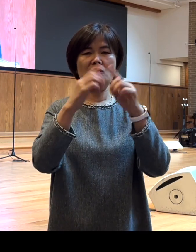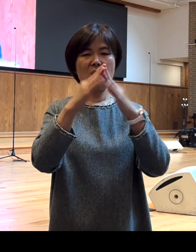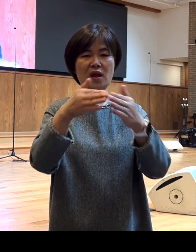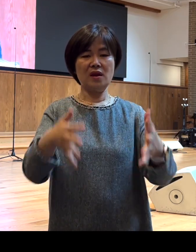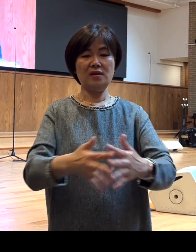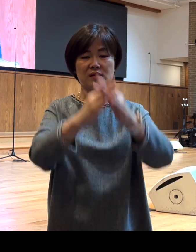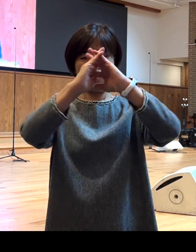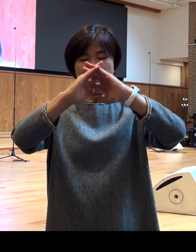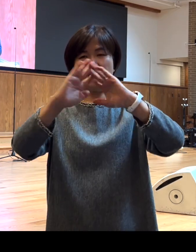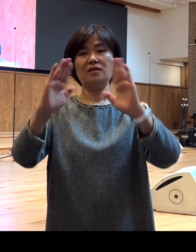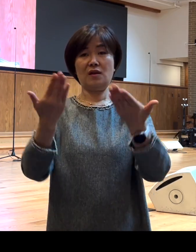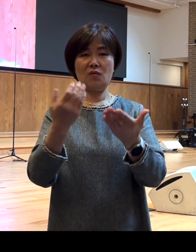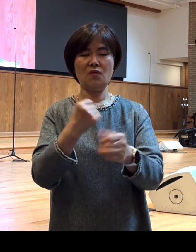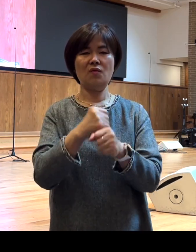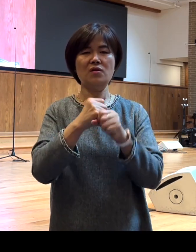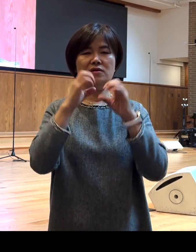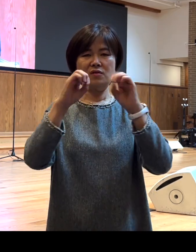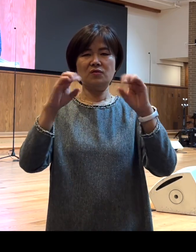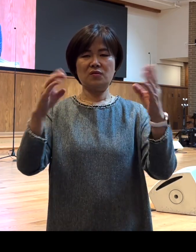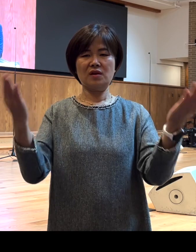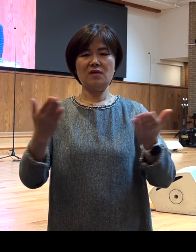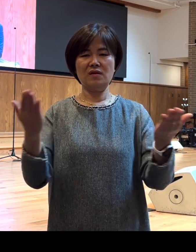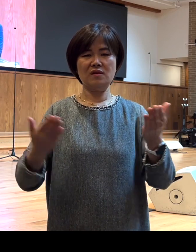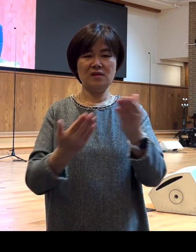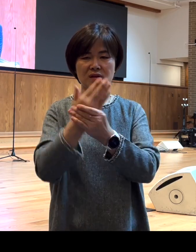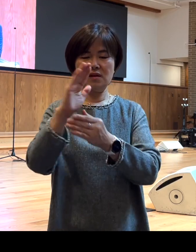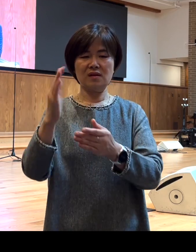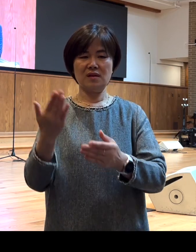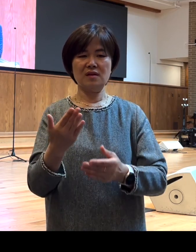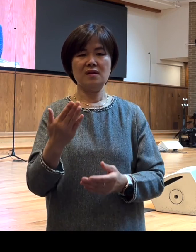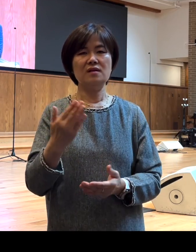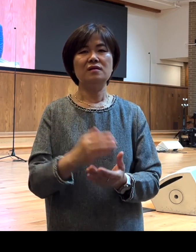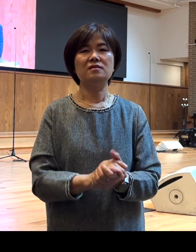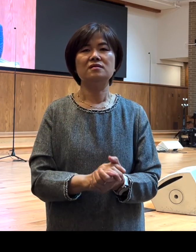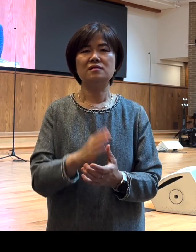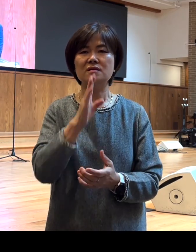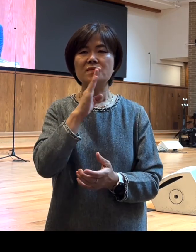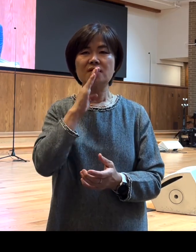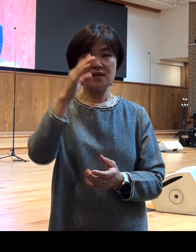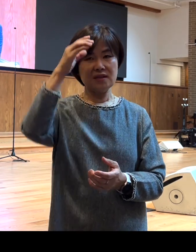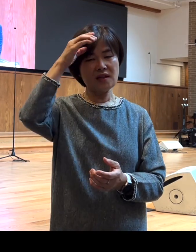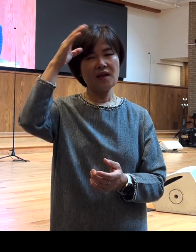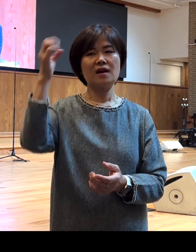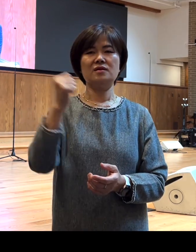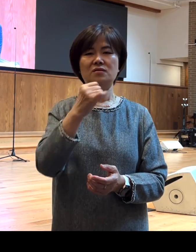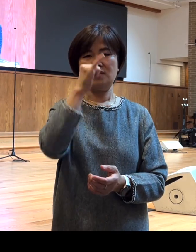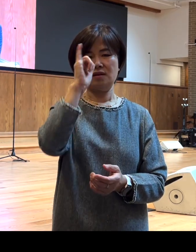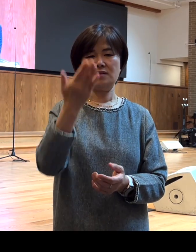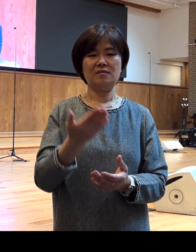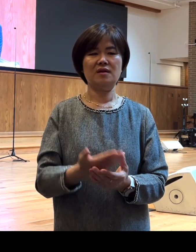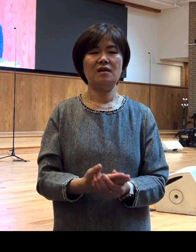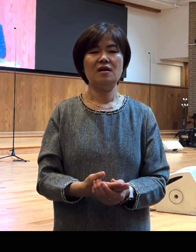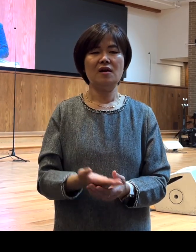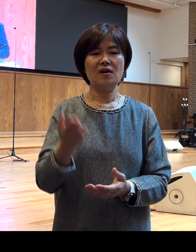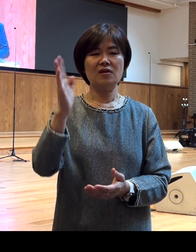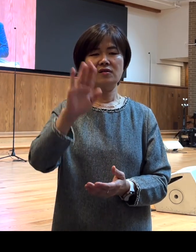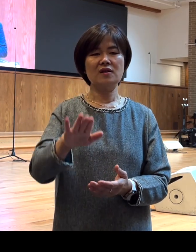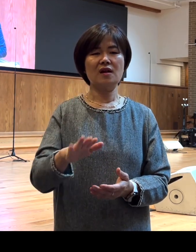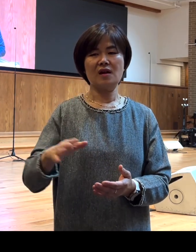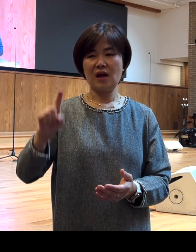정말 선교사역을 일으킬 수 있겠다라고 하는 그런 기대감이 있었습니다 그런데 한편으로는